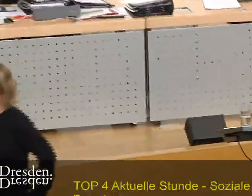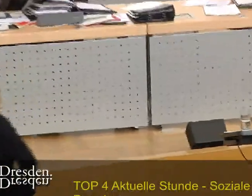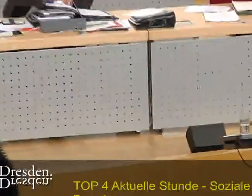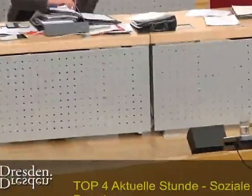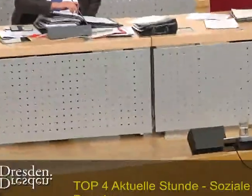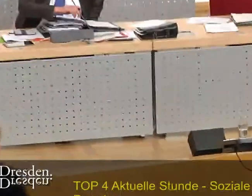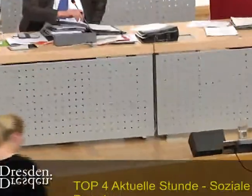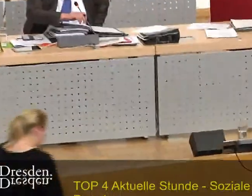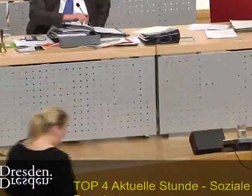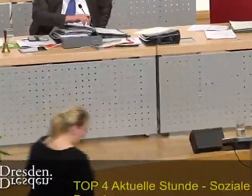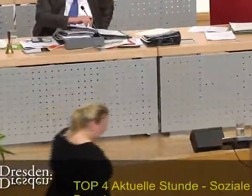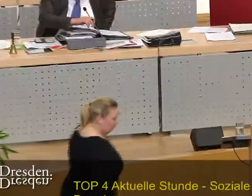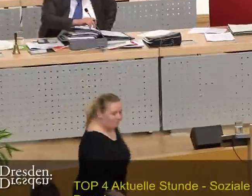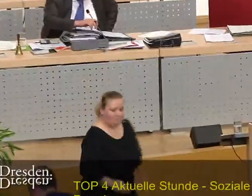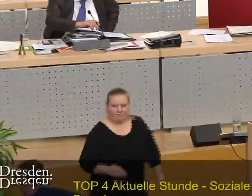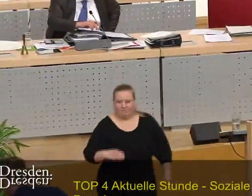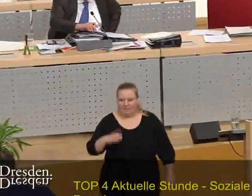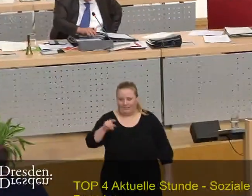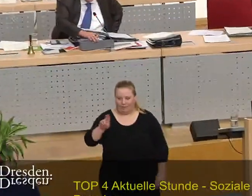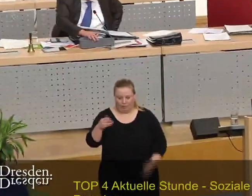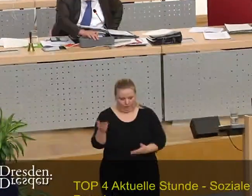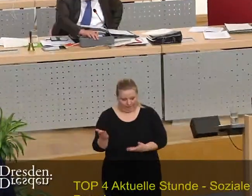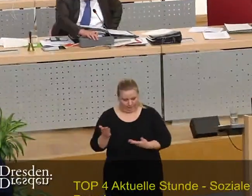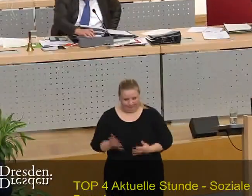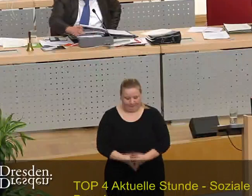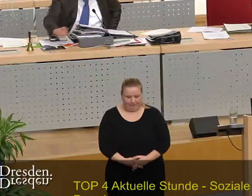Als nächste Fraktion, CDU-Fraktion, Herr Dornhauser.